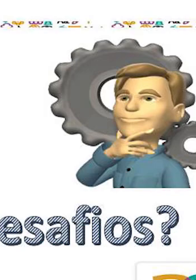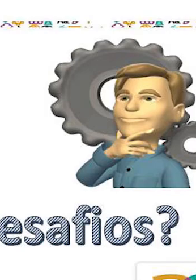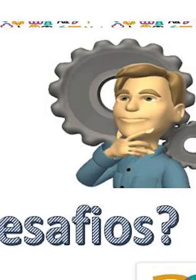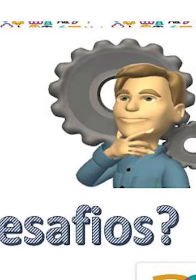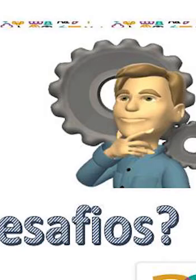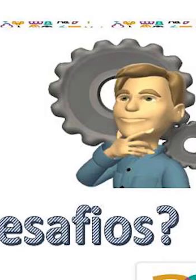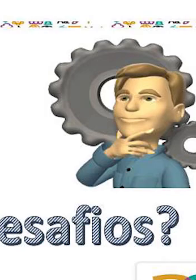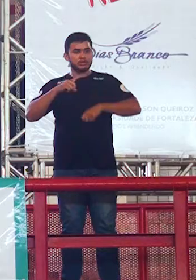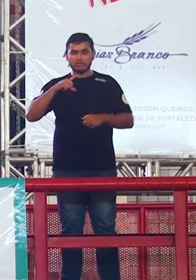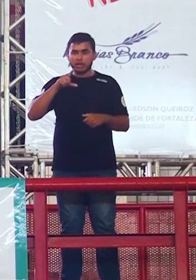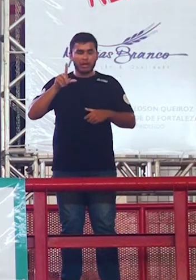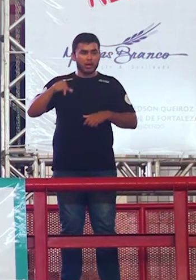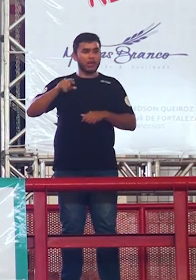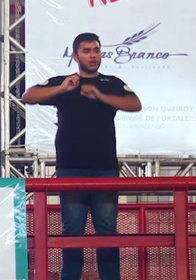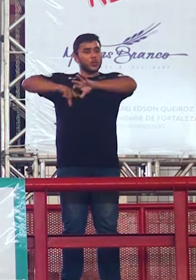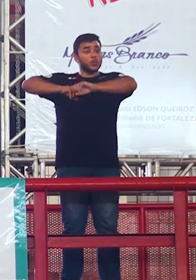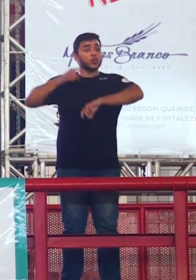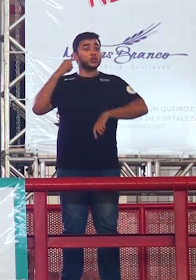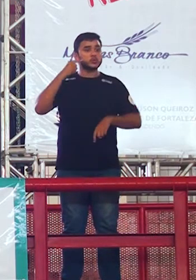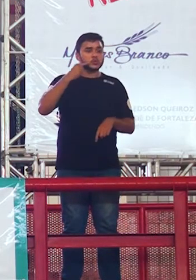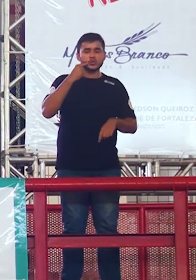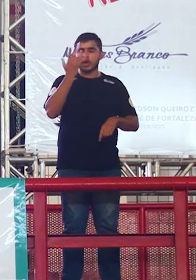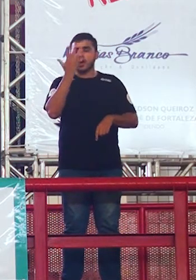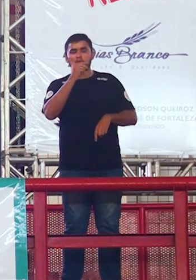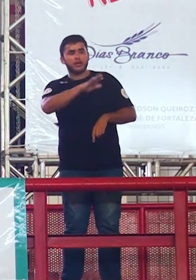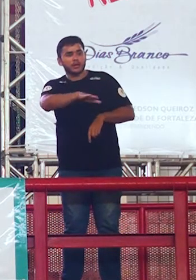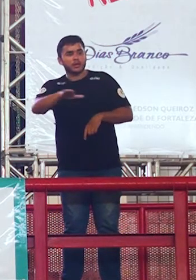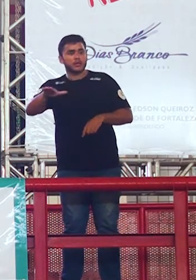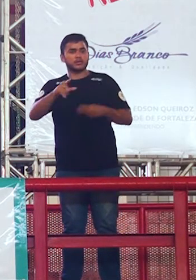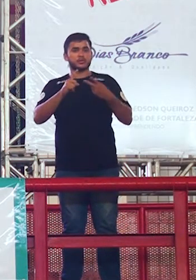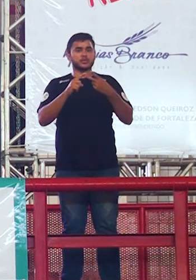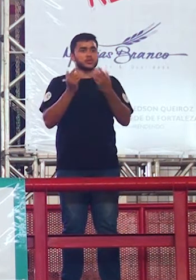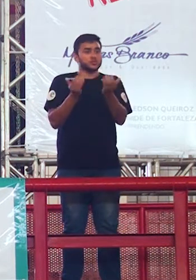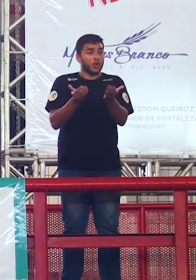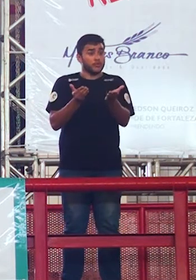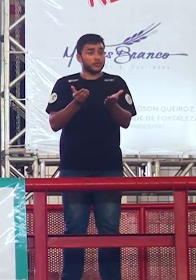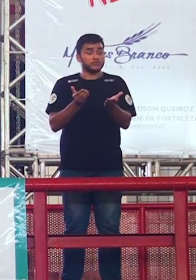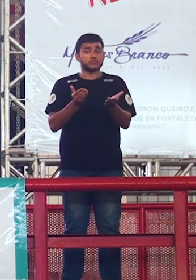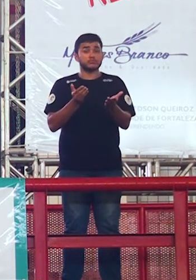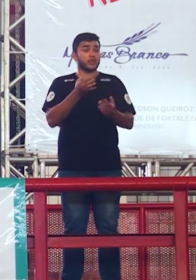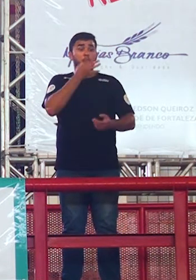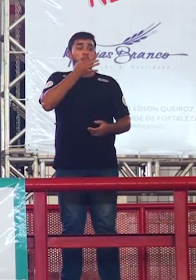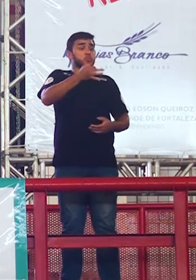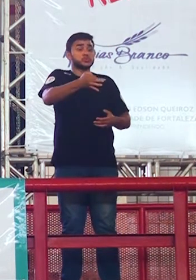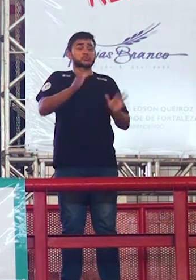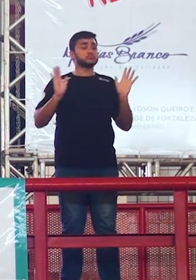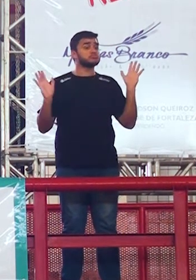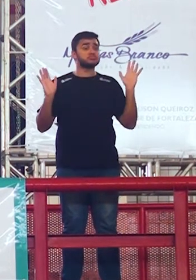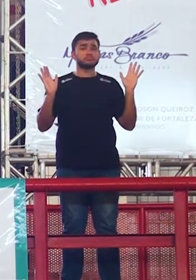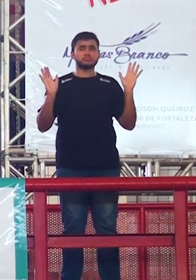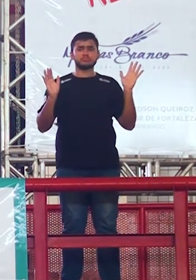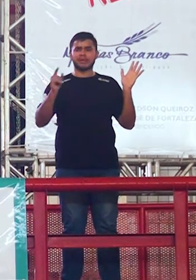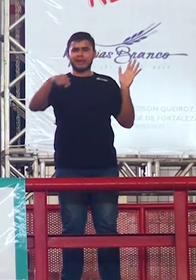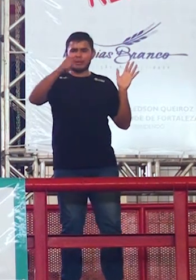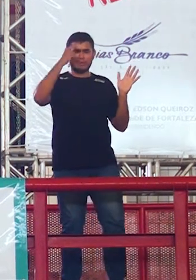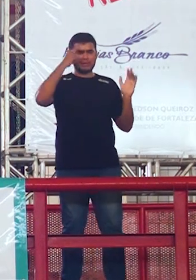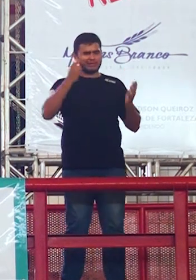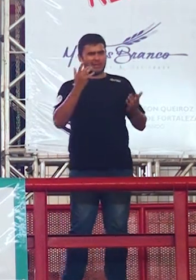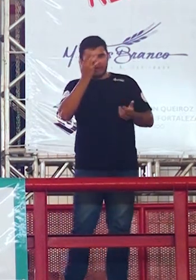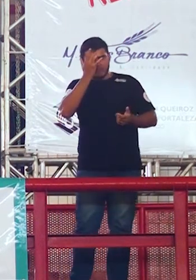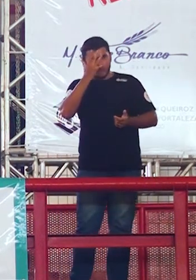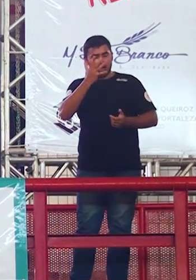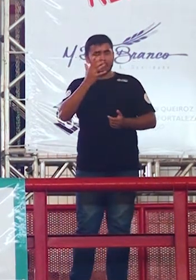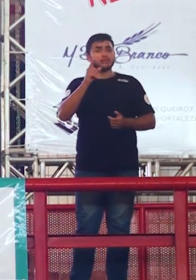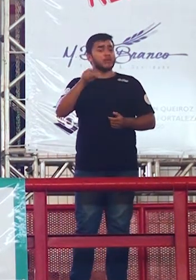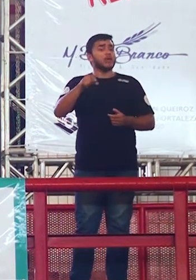nossas crianças e nossos jovens surdos isso é tese fala como é fácil Dionísio mas é